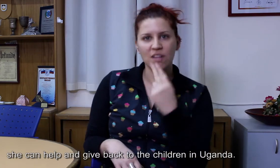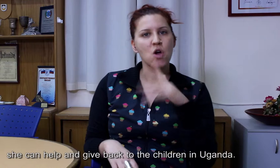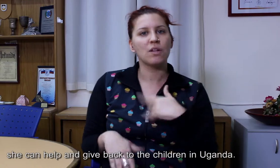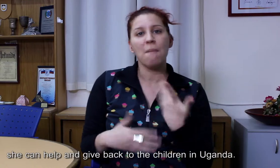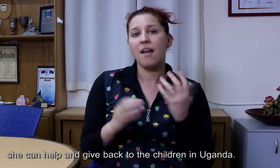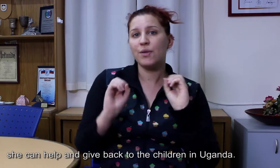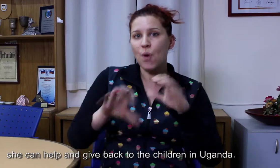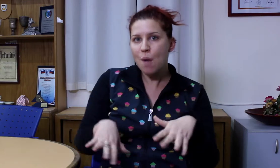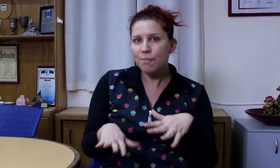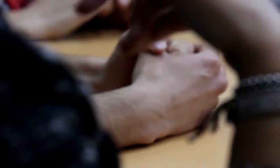באוגנדה